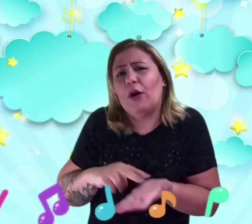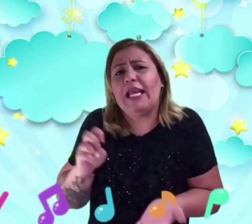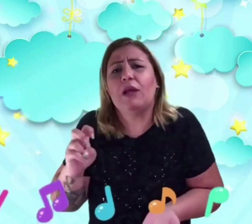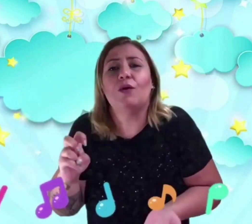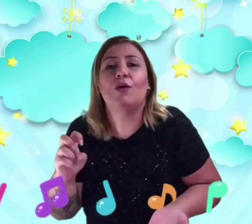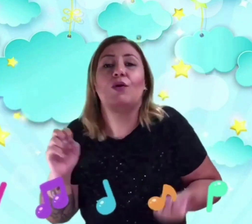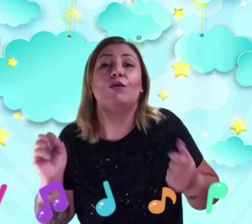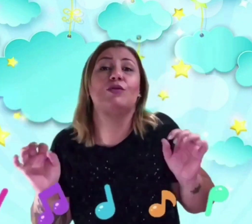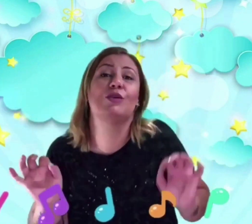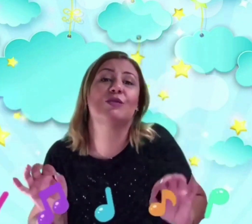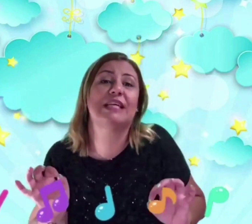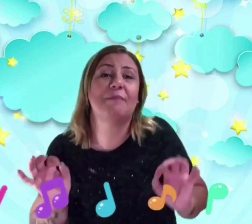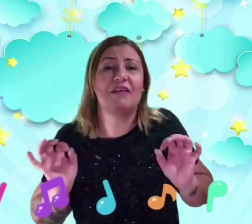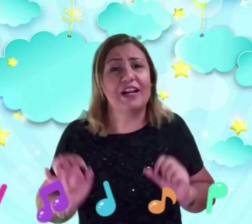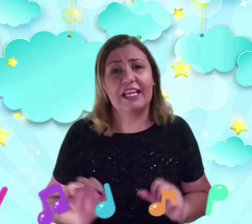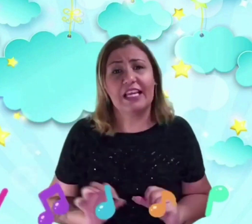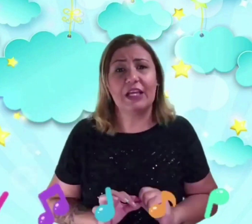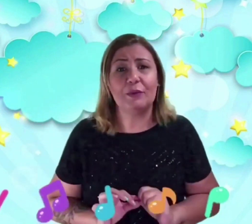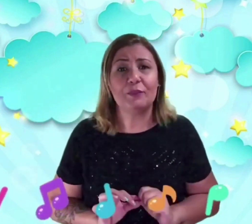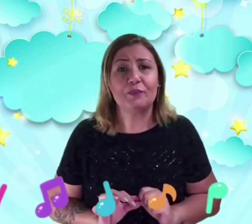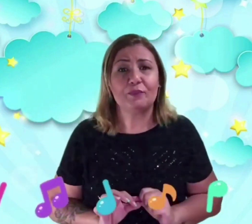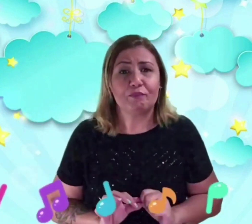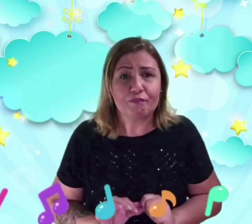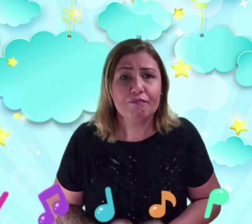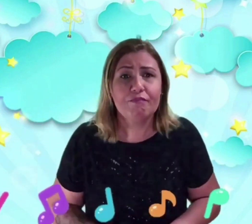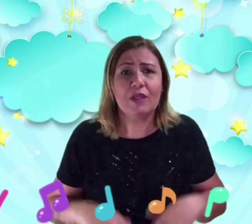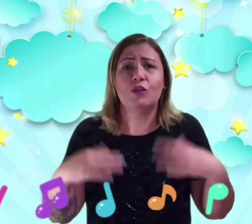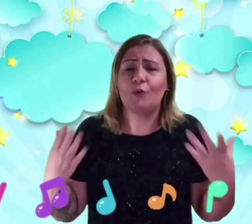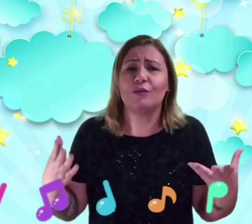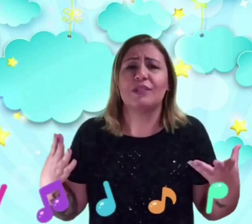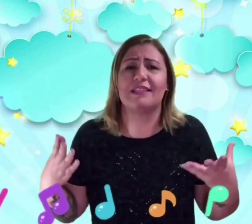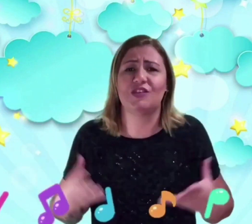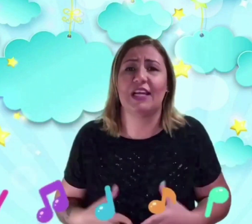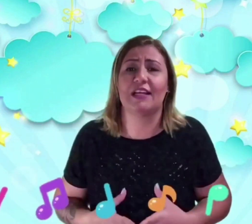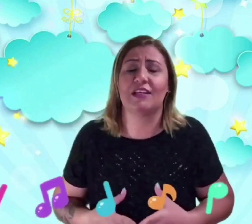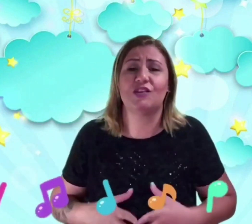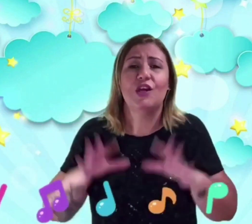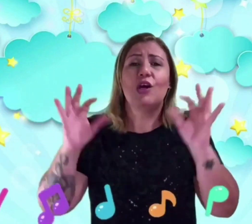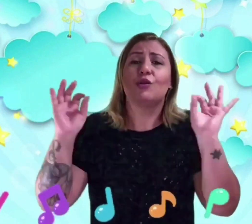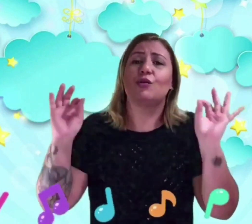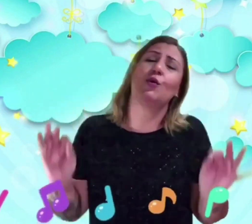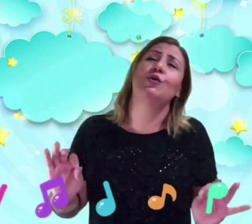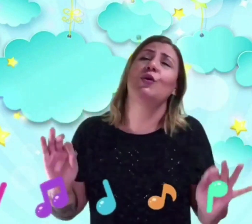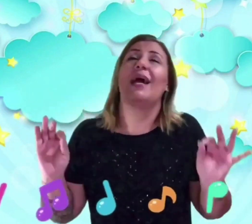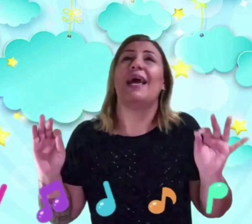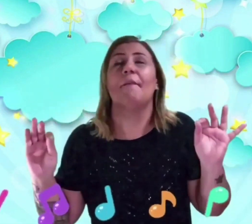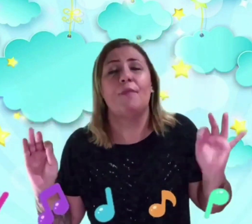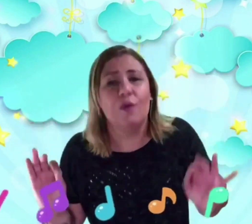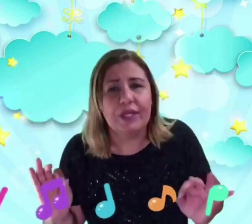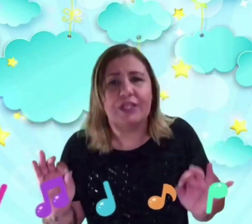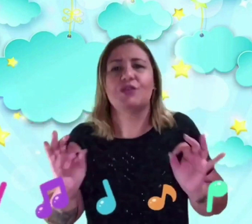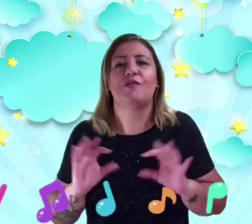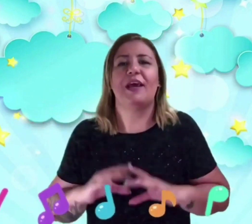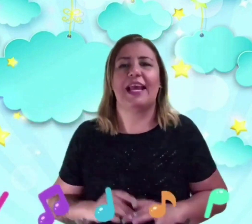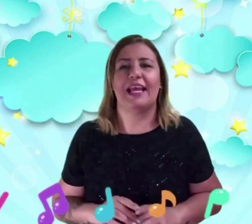pulinho, o som sai bem fraquinho. No mundo das estrelas, tudo é muito diferente.